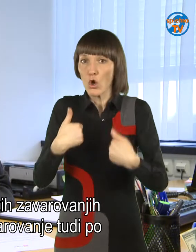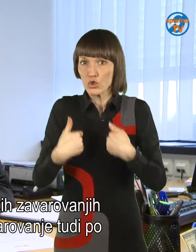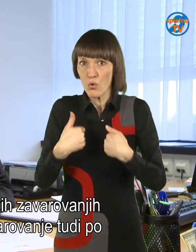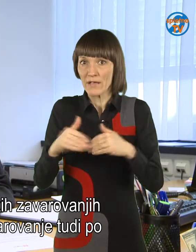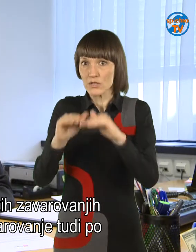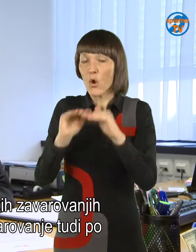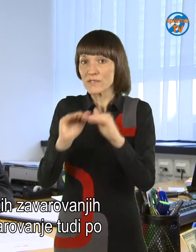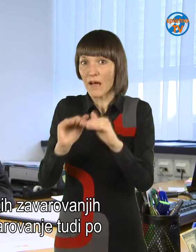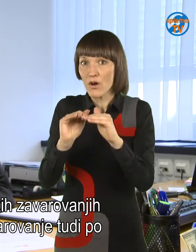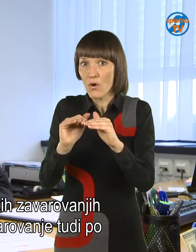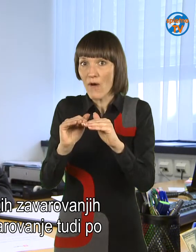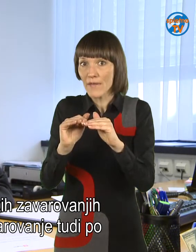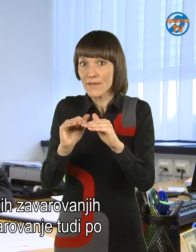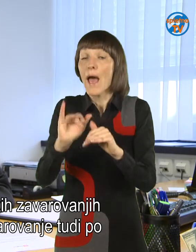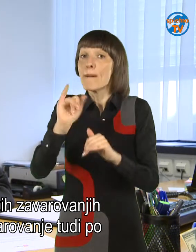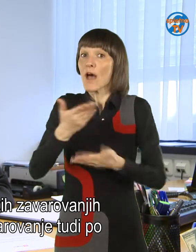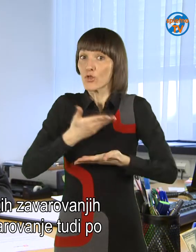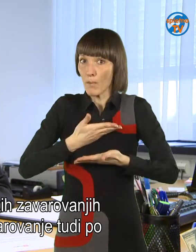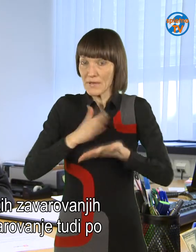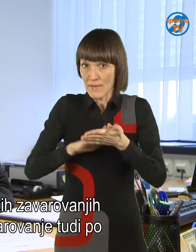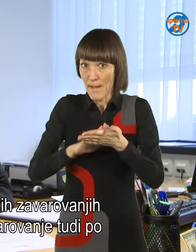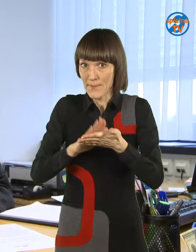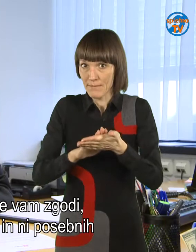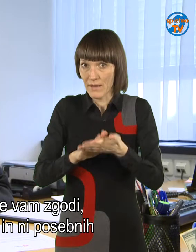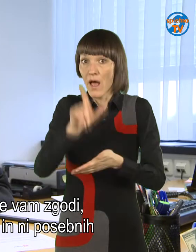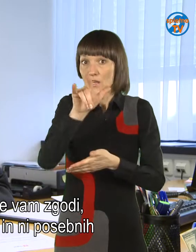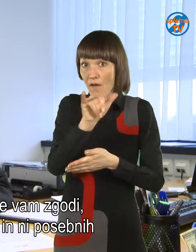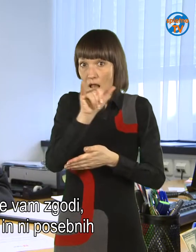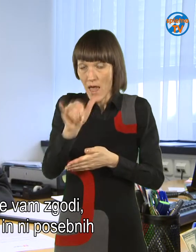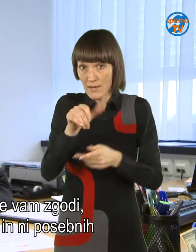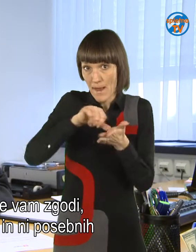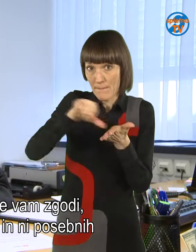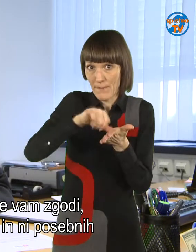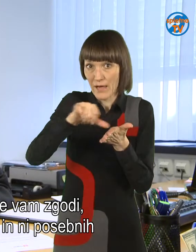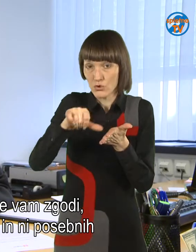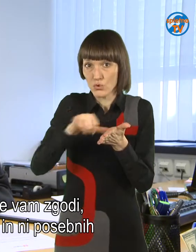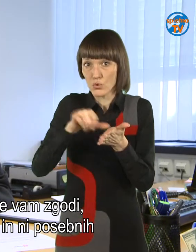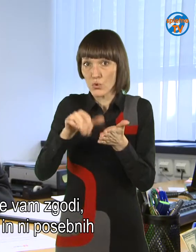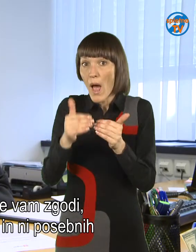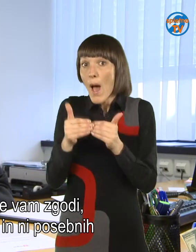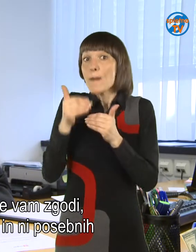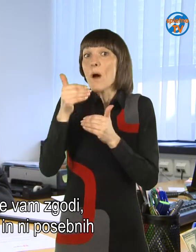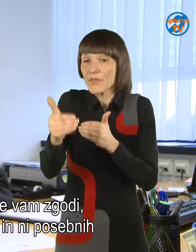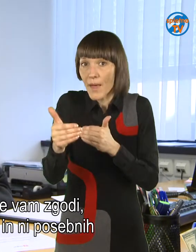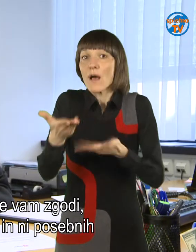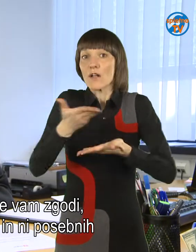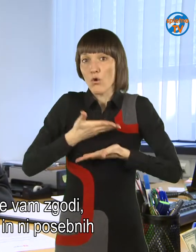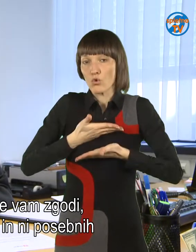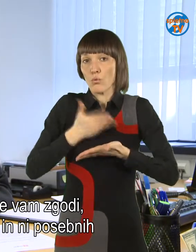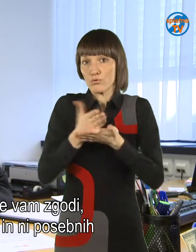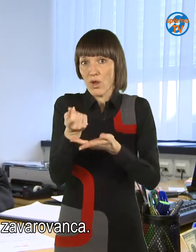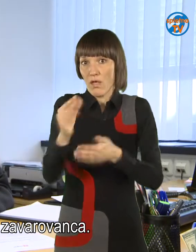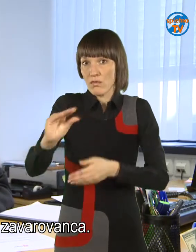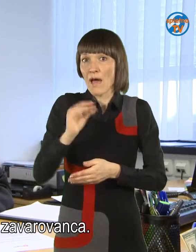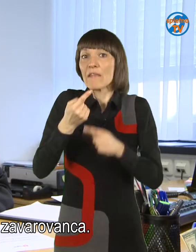rizičnih življenskih zavarovanjih lahko prekinete zavarovanje tudi po drugem letu, če se vam zgodi, da nimate denarja, pa ni nekih posebnih